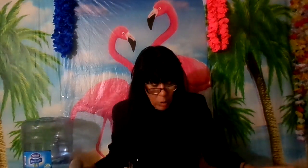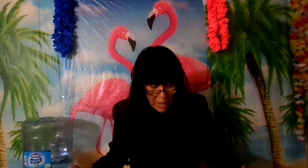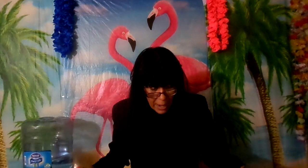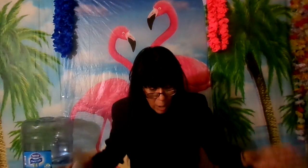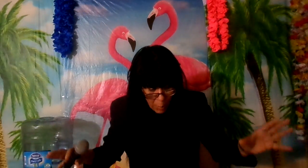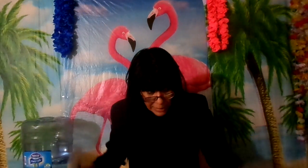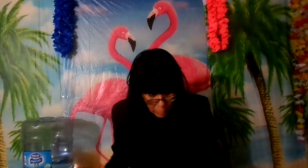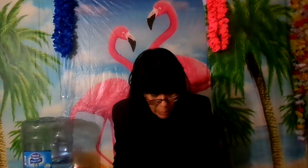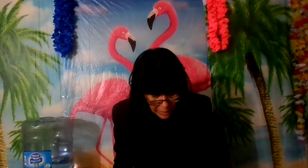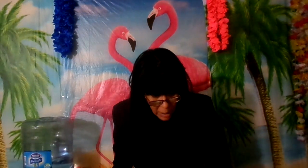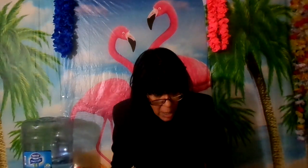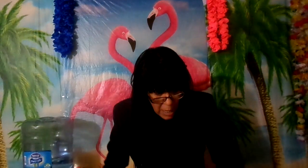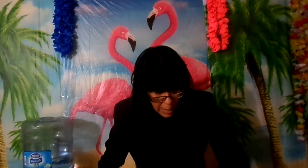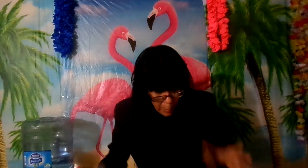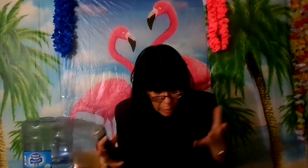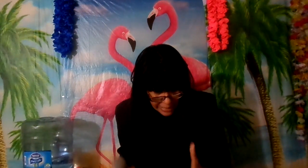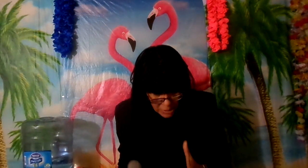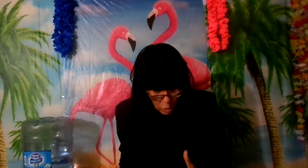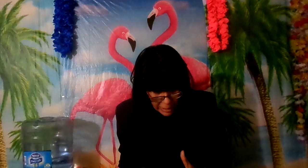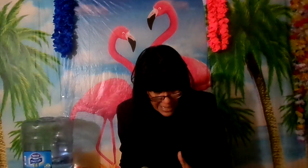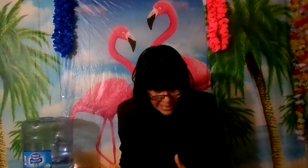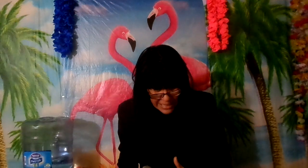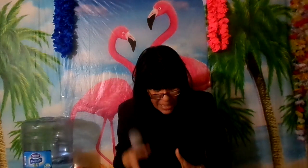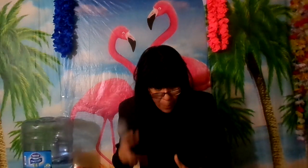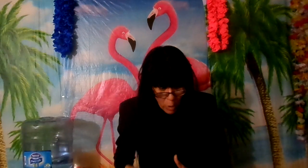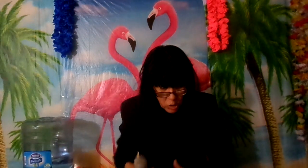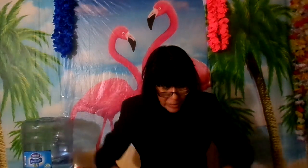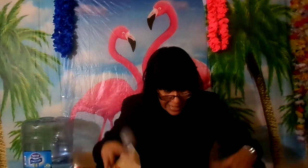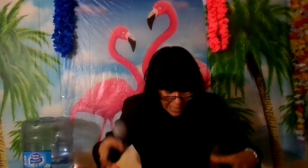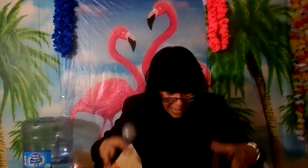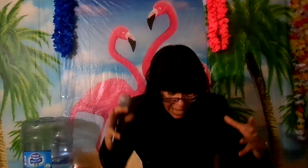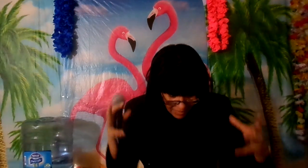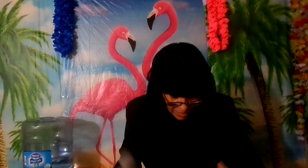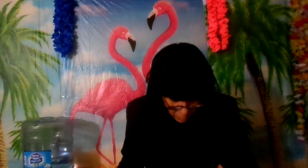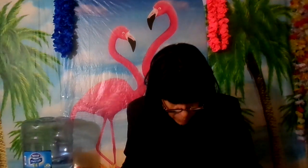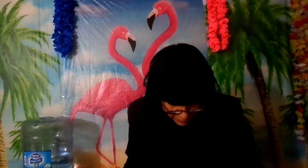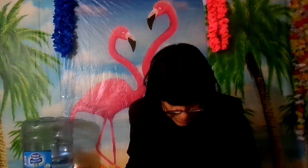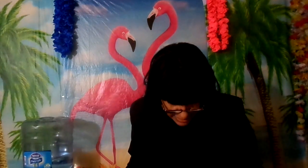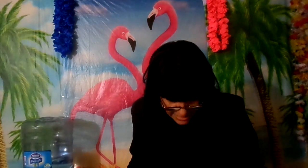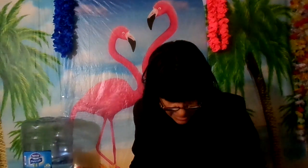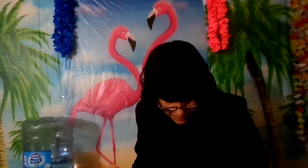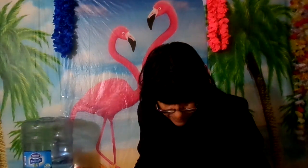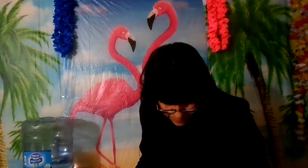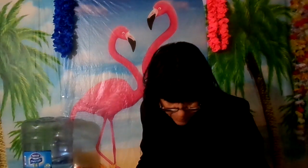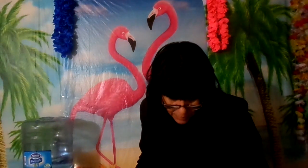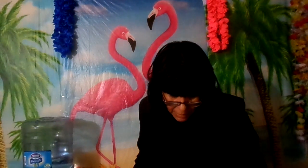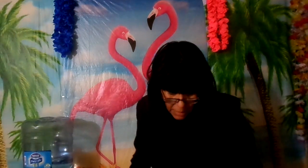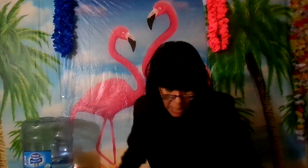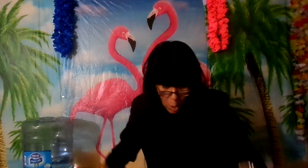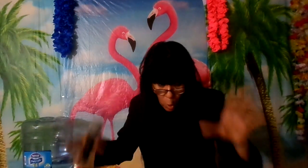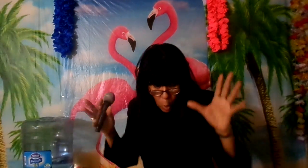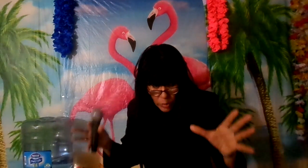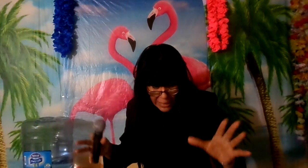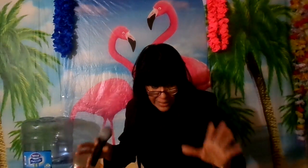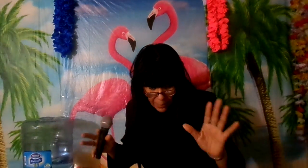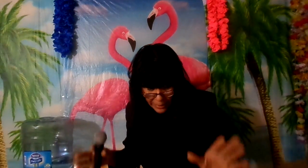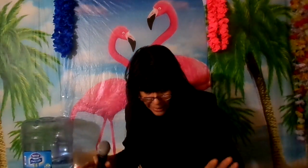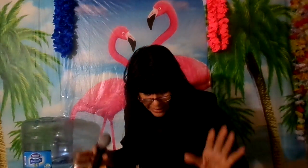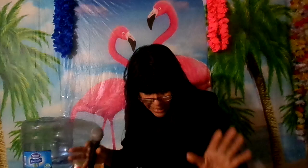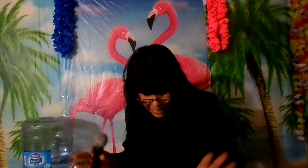a la humanidad como tal porque eso lo que hace de ese pozo del abismo quiere decir judas también indica